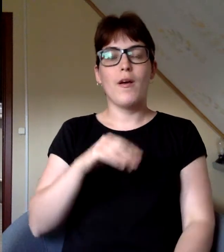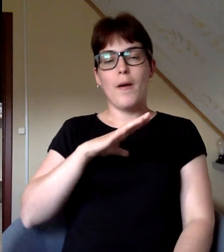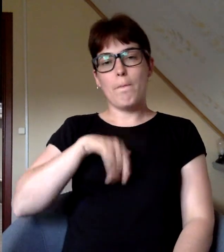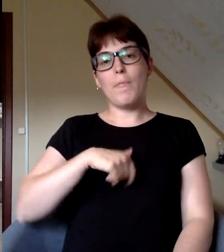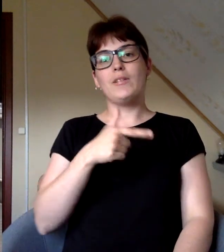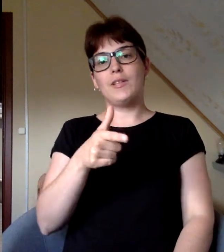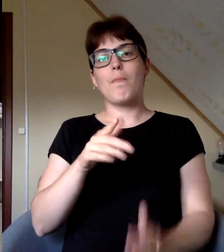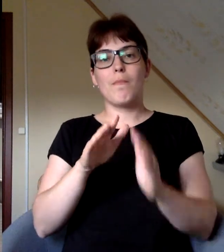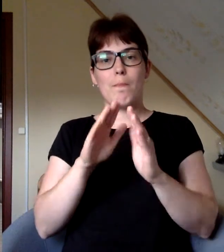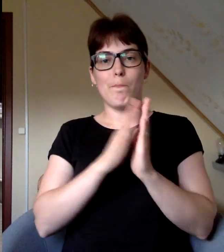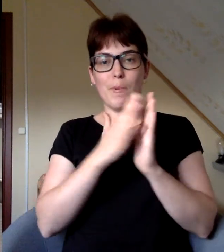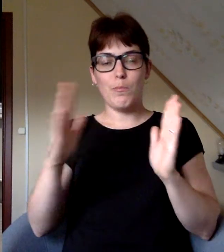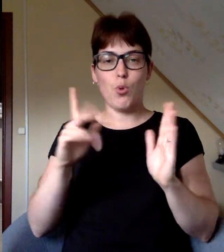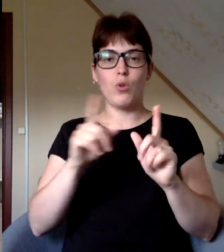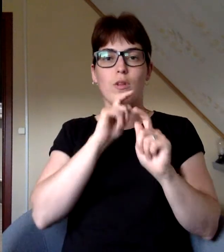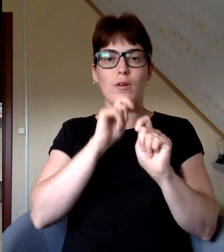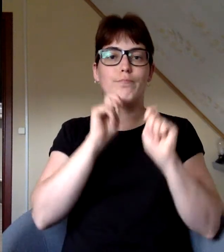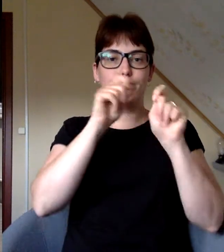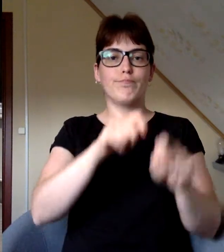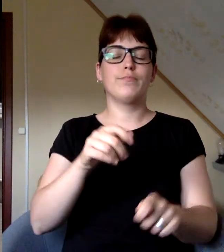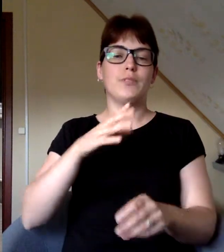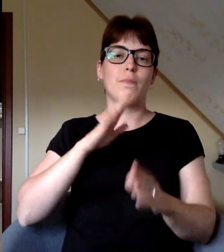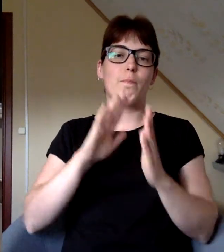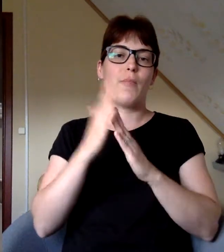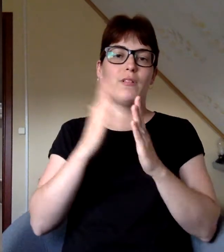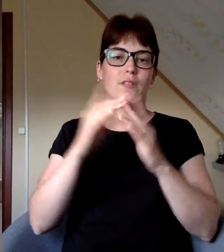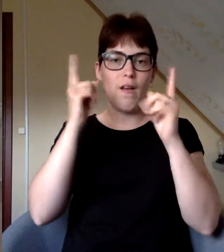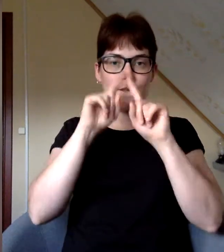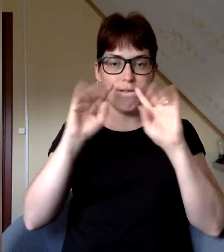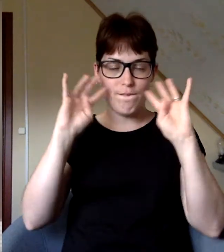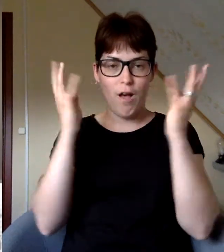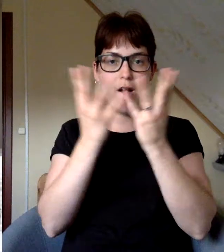bibliotēka nunāk Smeltenes pilsētnes valvas pārziņā.